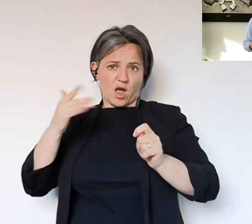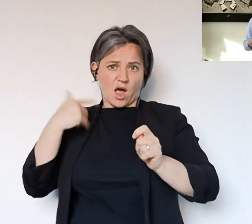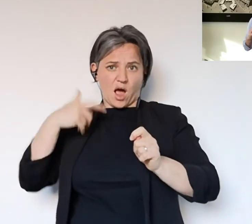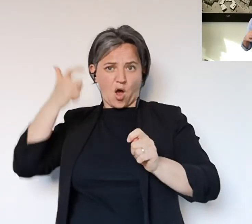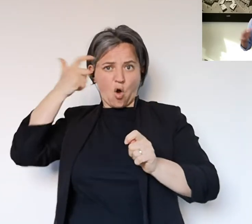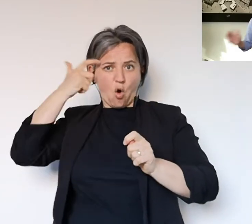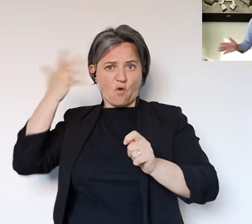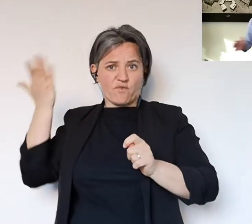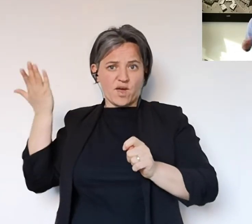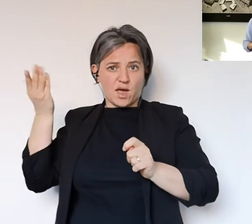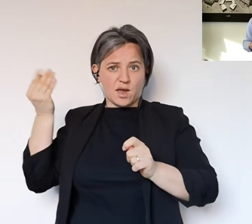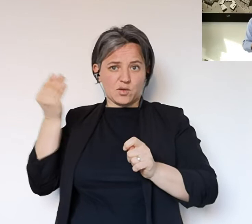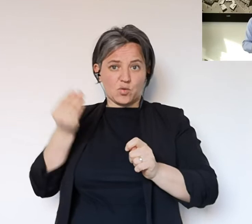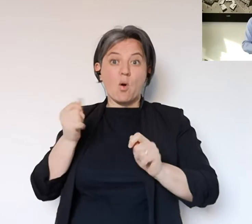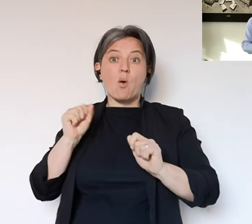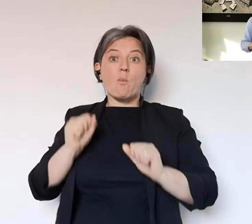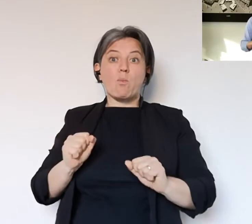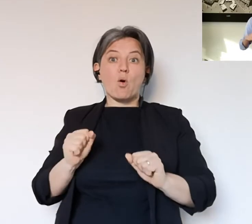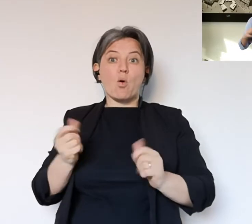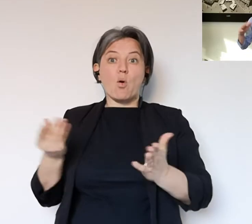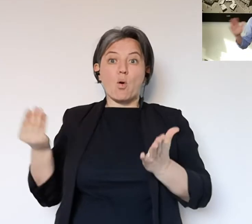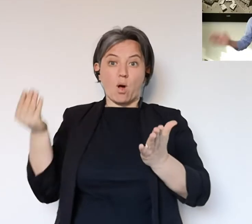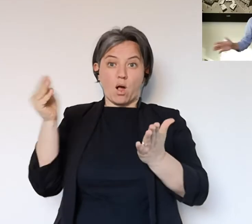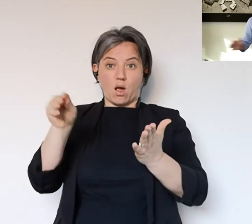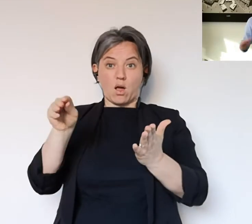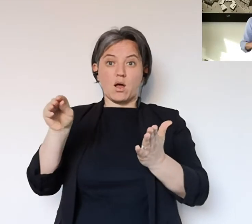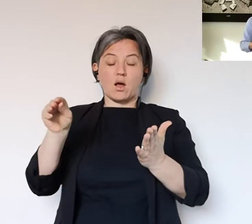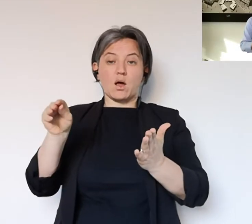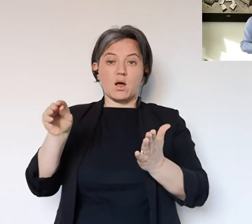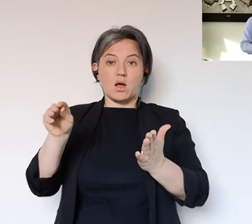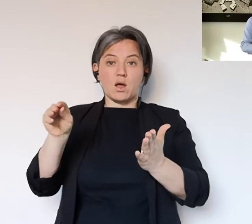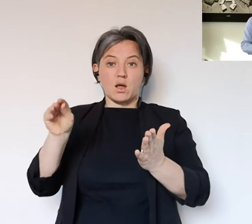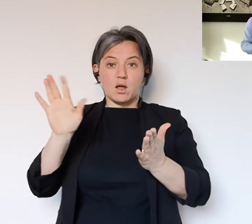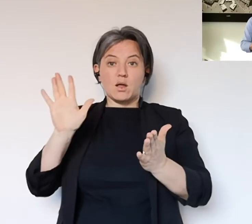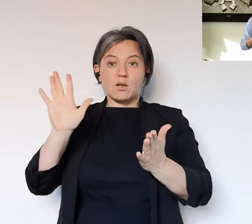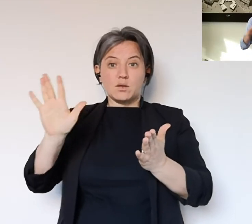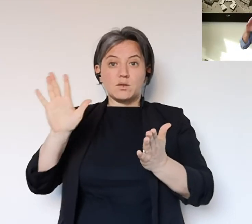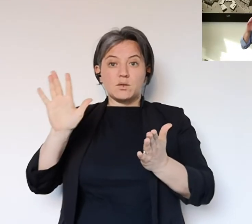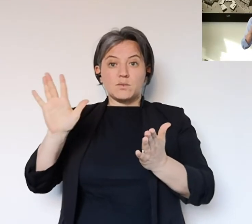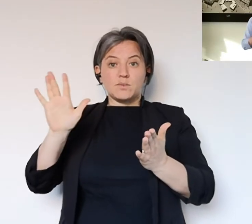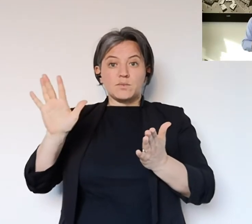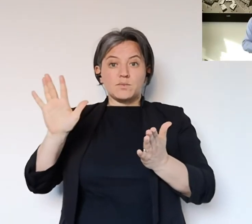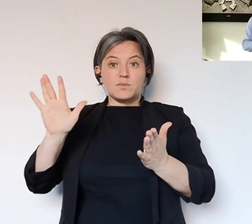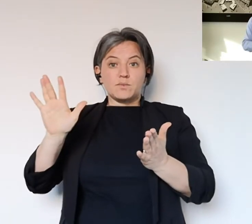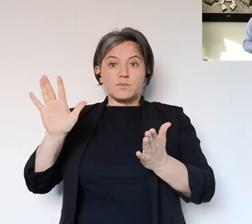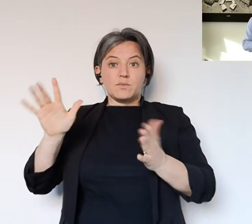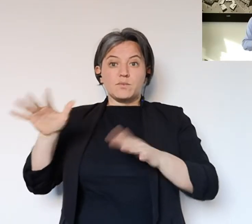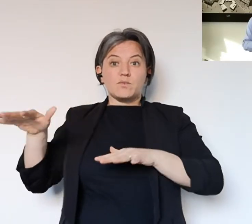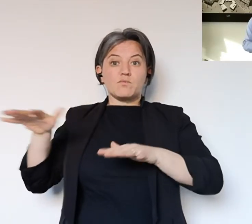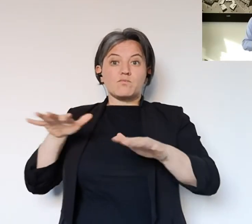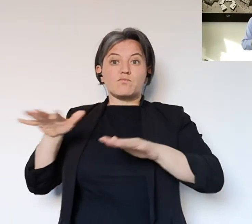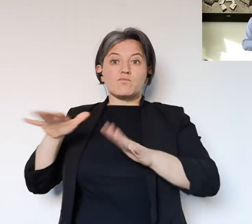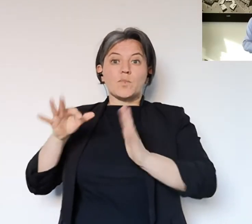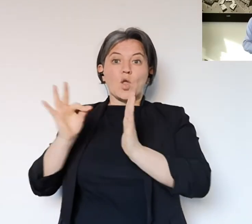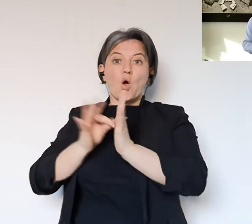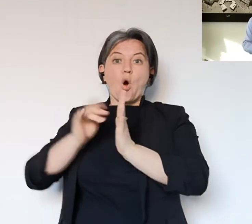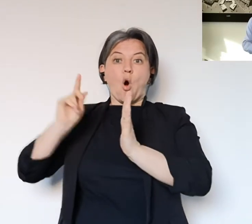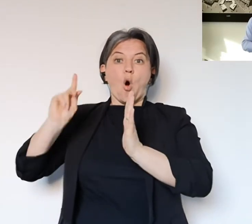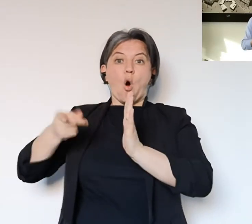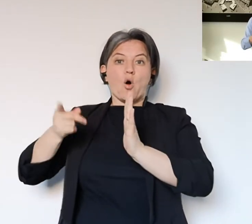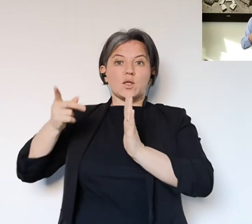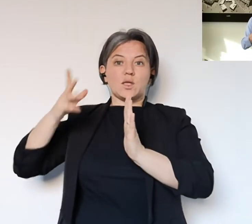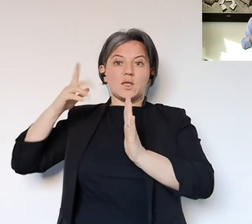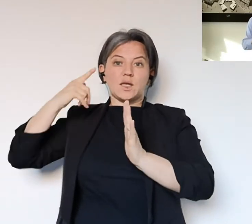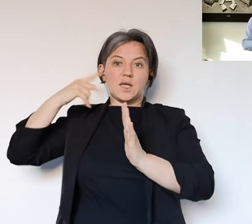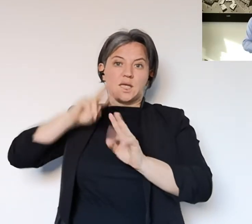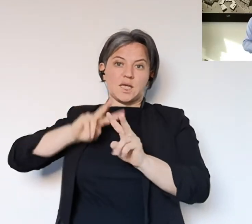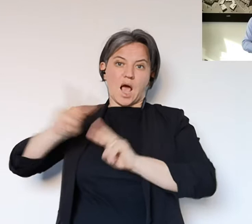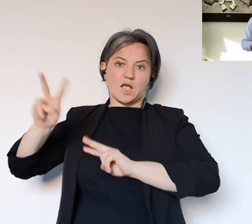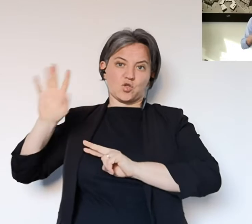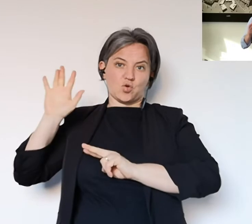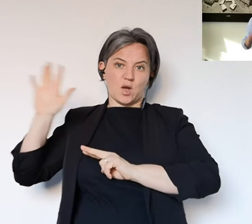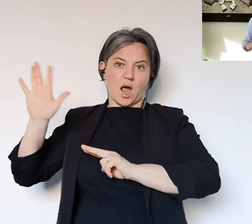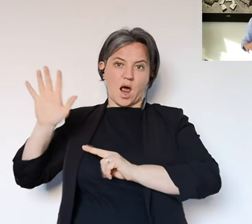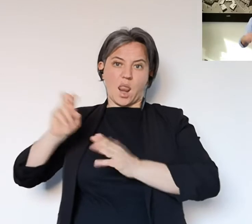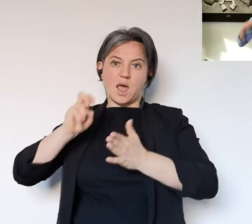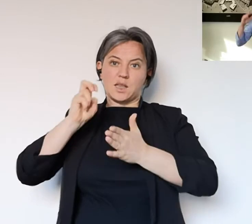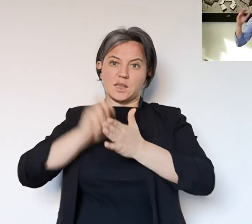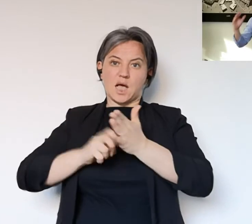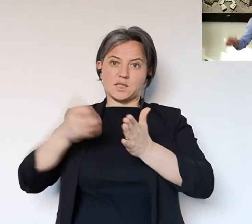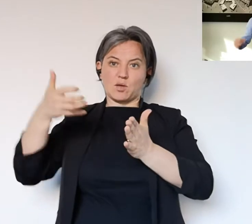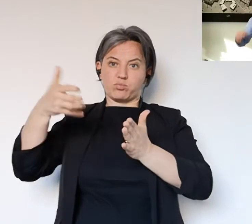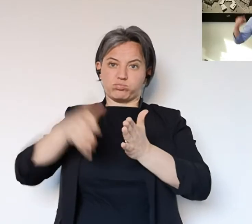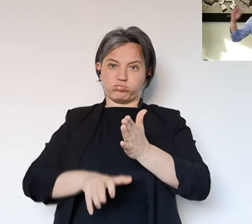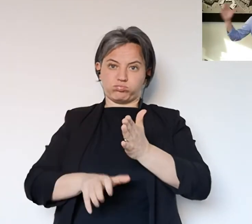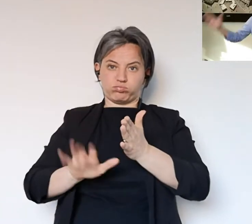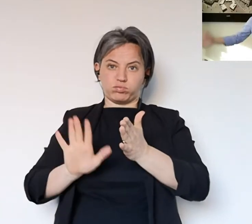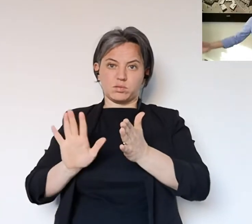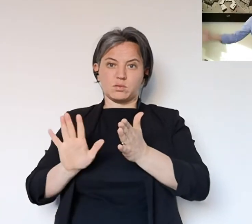nel cosiddetto decreto maggio in preparazione da parte del Governo vi potrebbero essere gli spazi appunto per